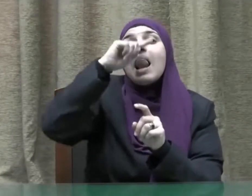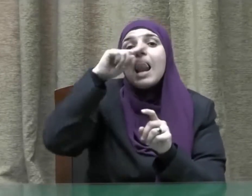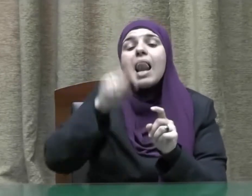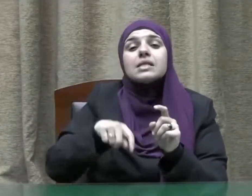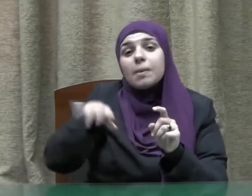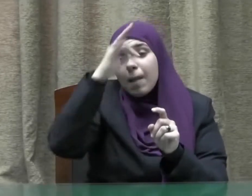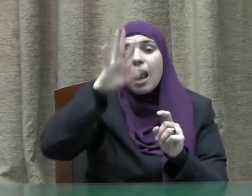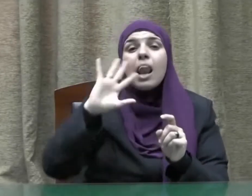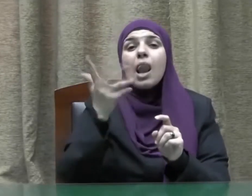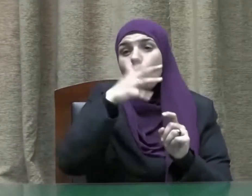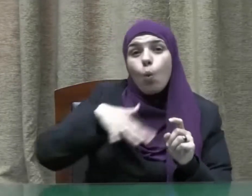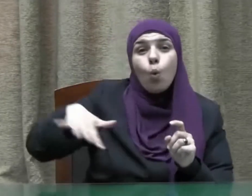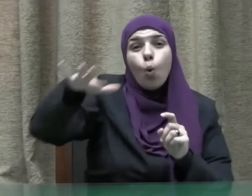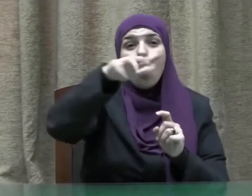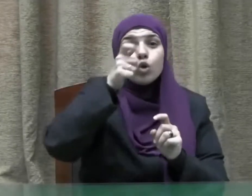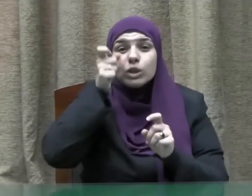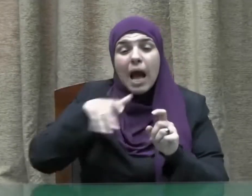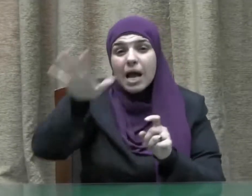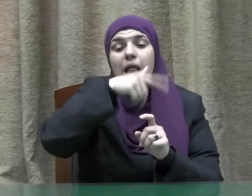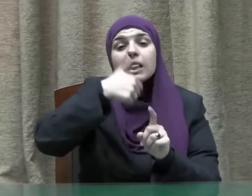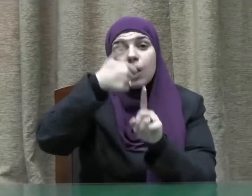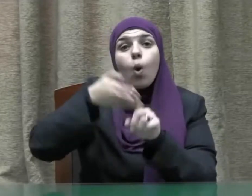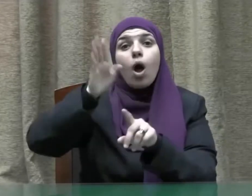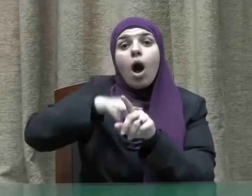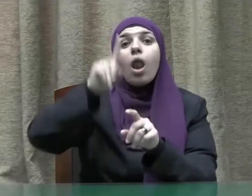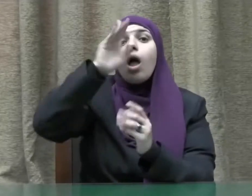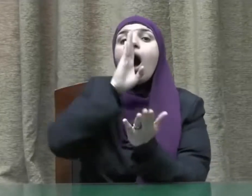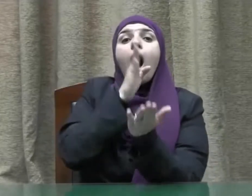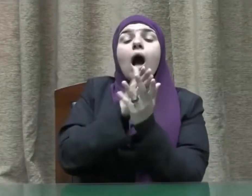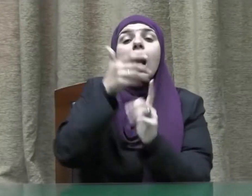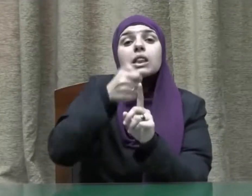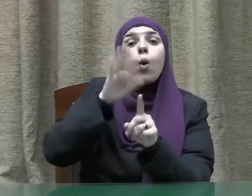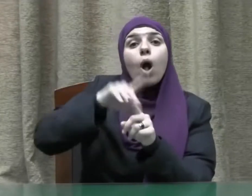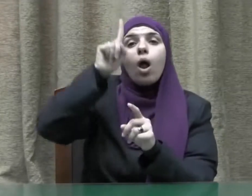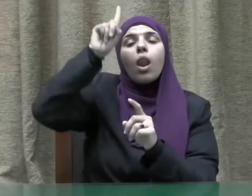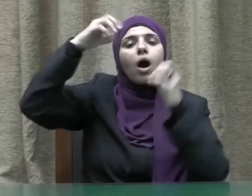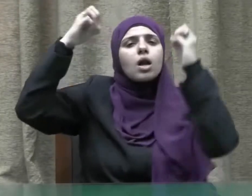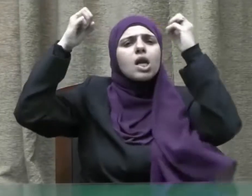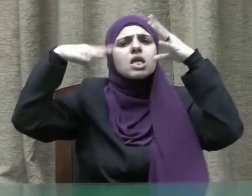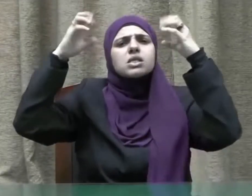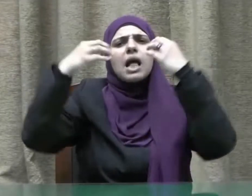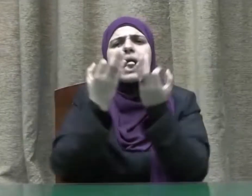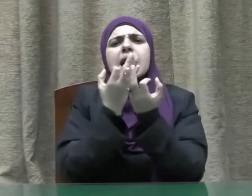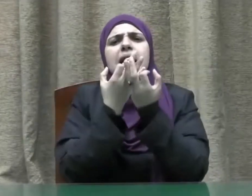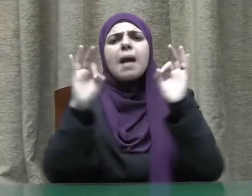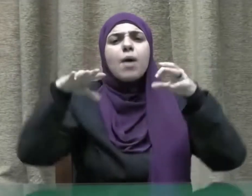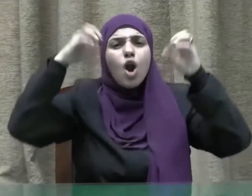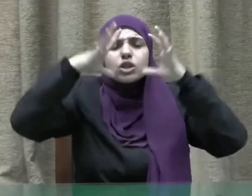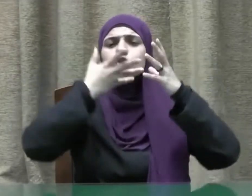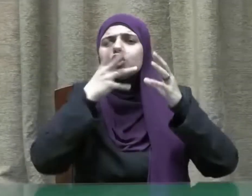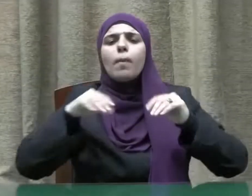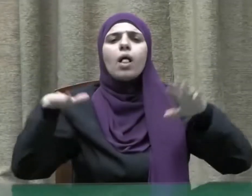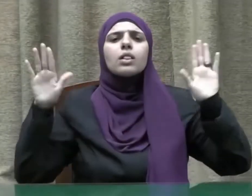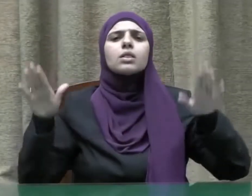لو أنكم تتوكلون على الله حق توكله لرزقكم كما يرزق الطير